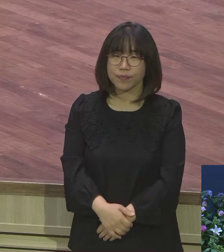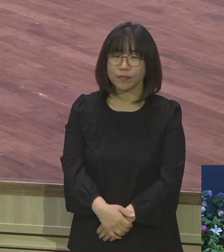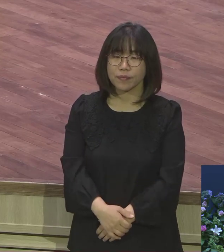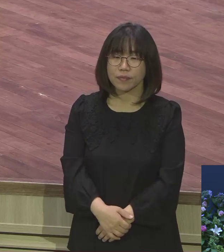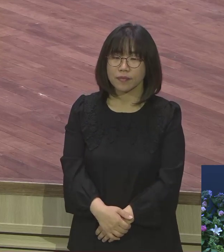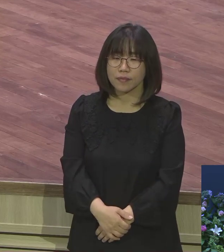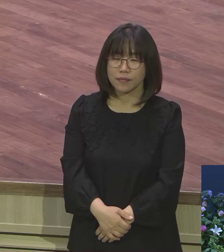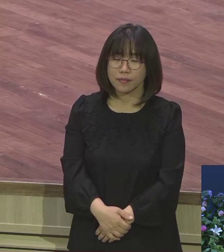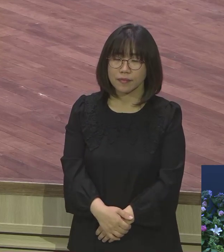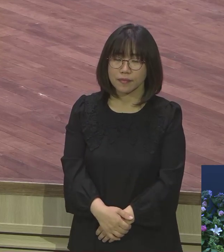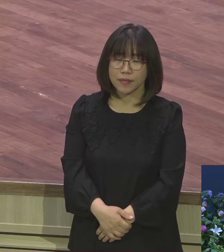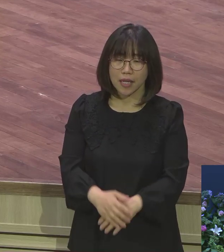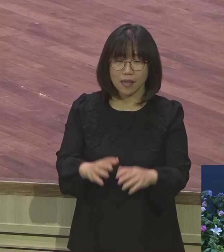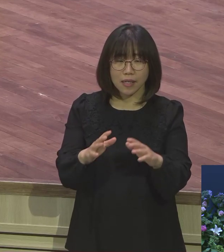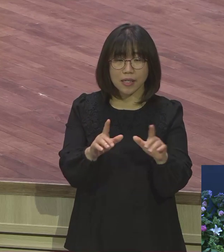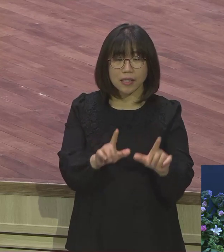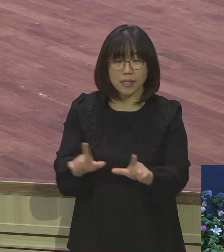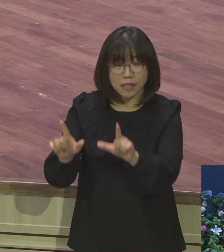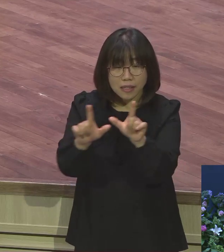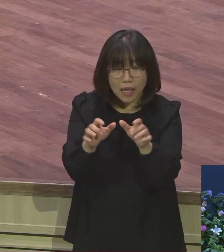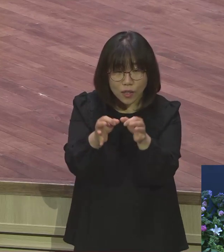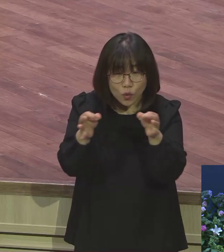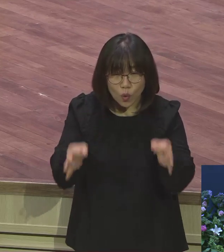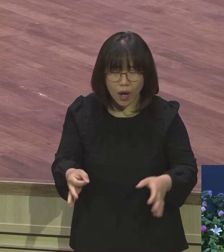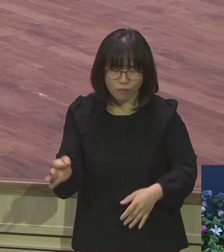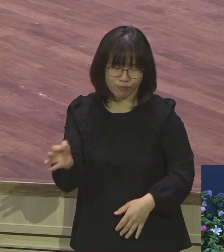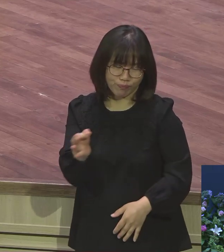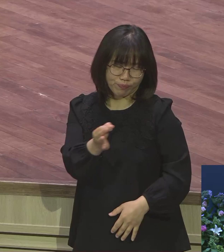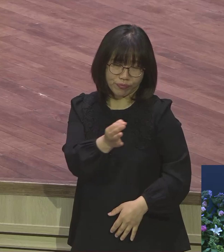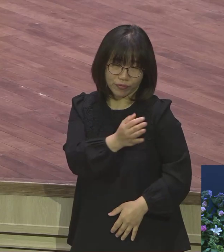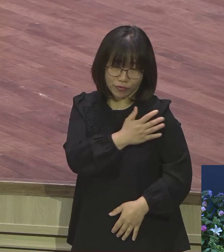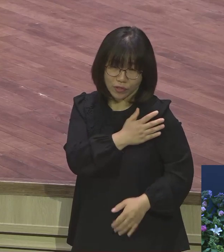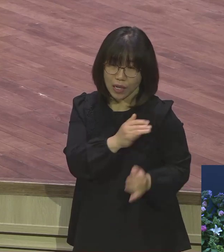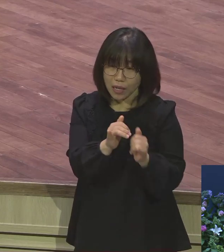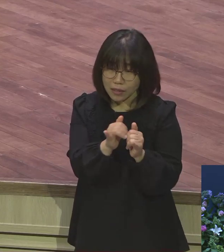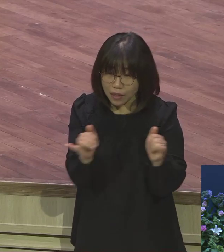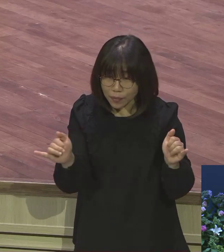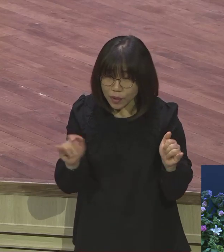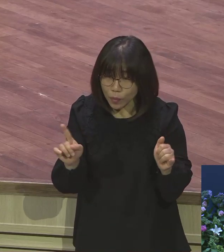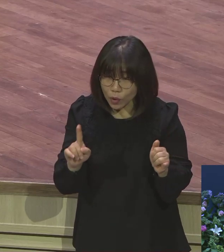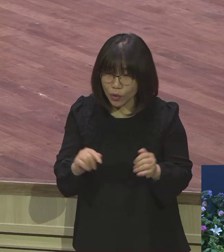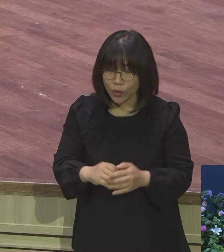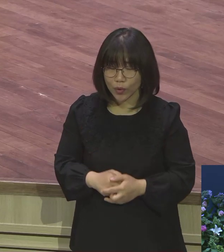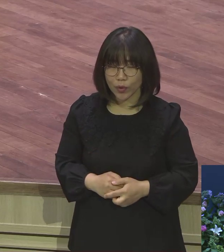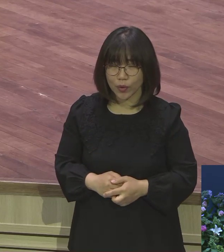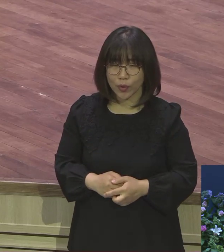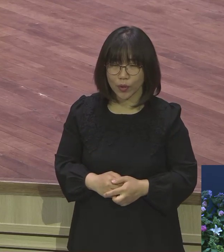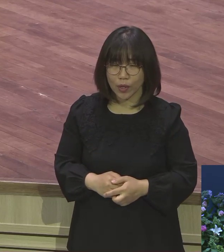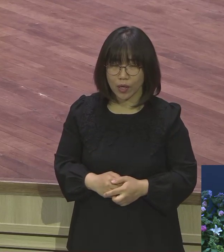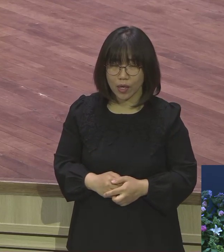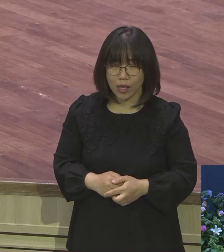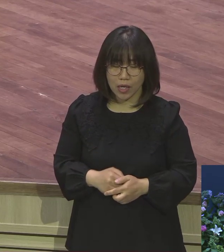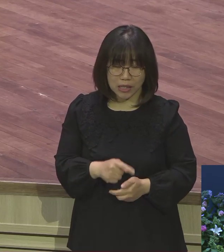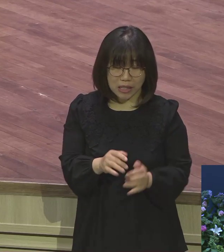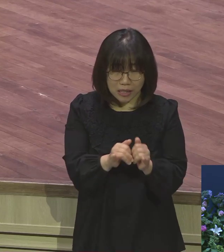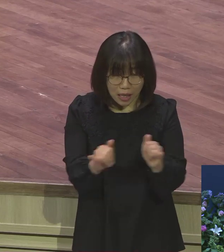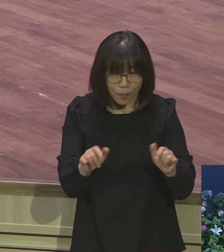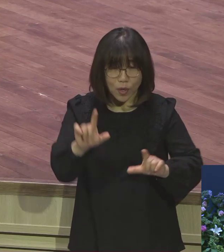세상 살다 보면 가진 사람들 좀 이렇게 나름대로 실속 있는 사람들은 허겁지겁 하지 않습니다 아주 여유가